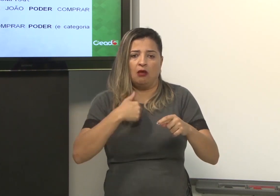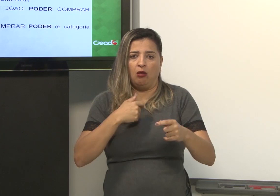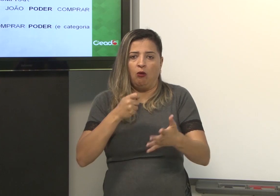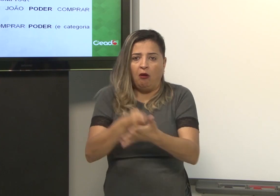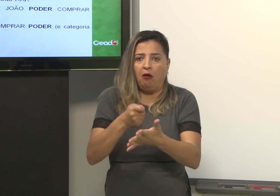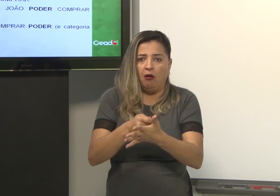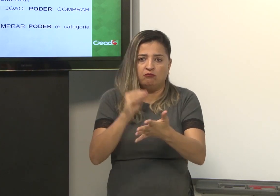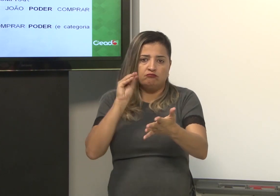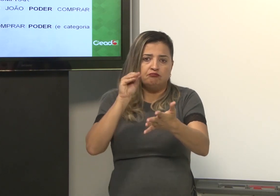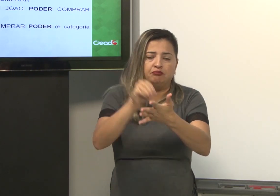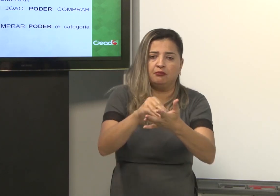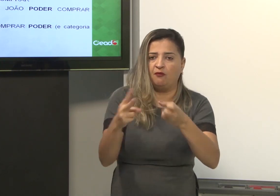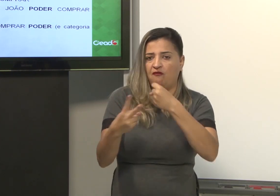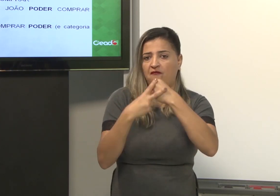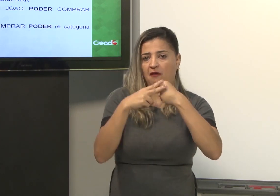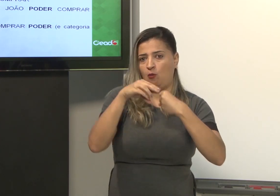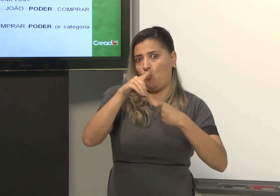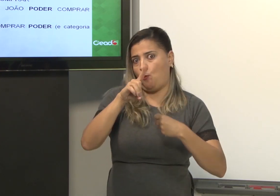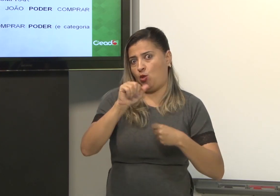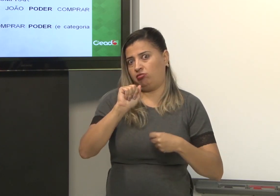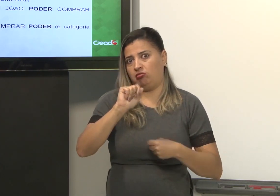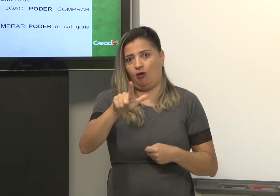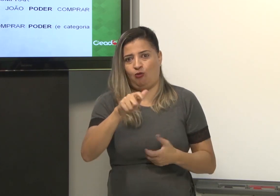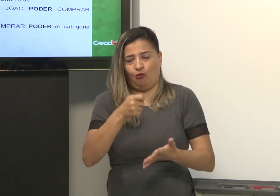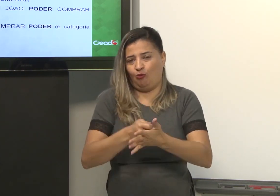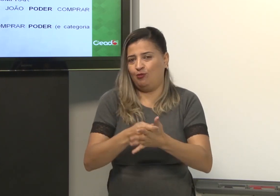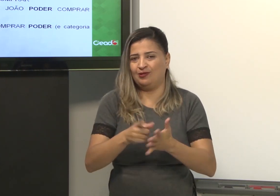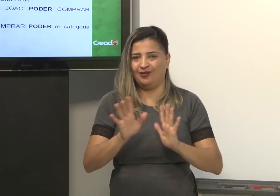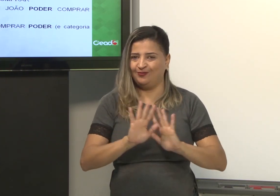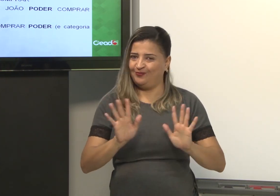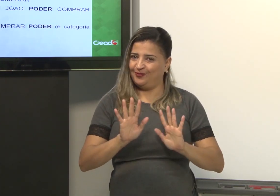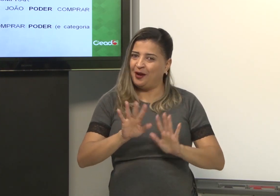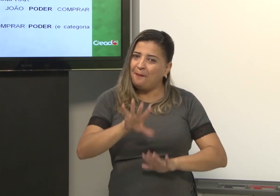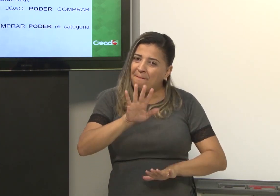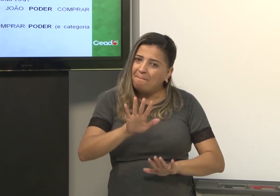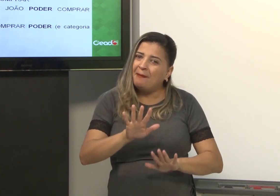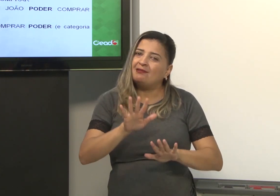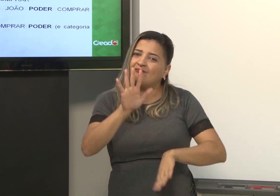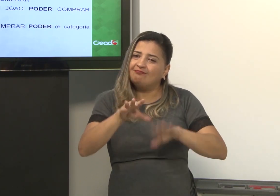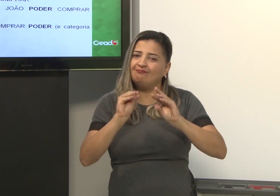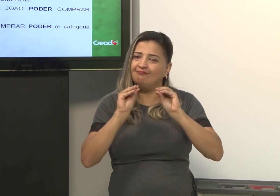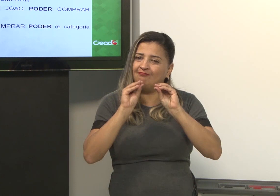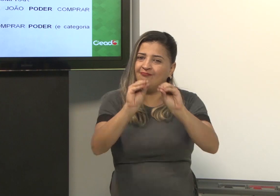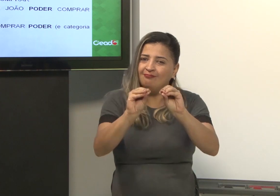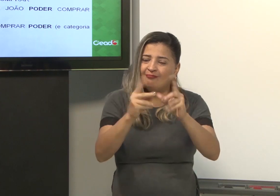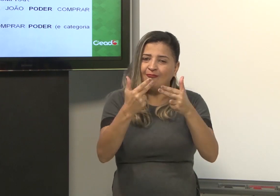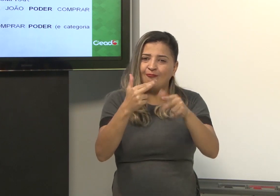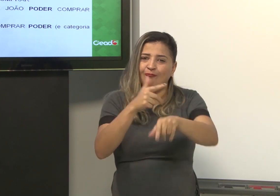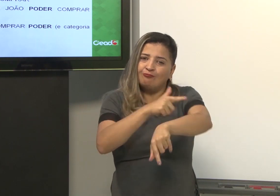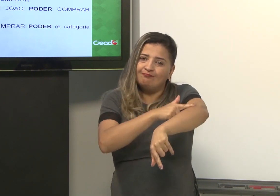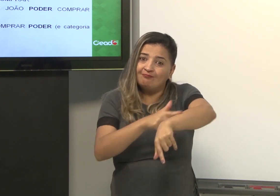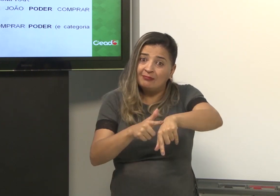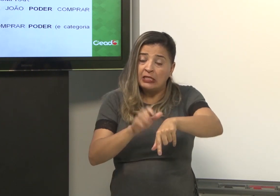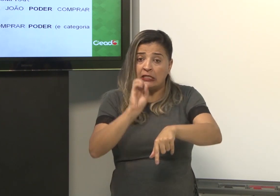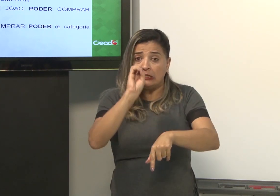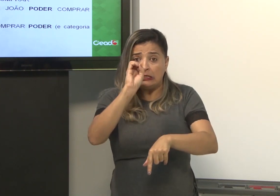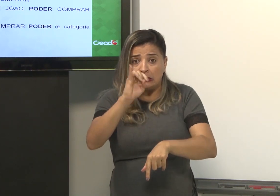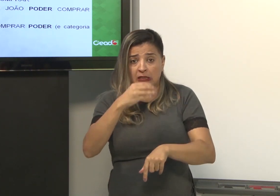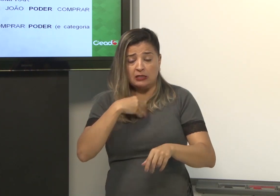Eu não preciso colocar um verbo modal. Não é obrigatório se usar. Mas, se ele estiver, é